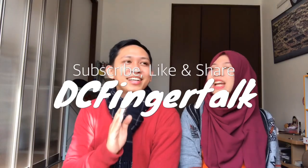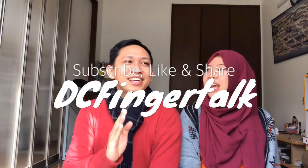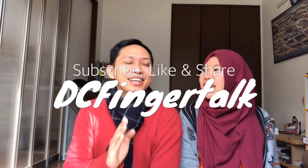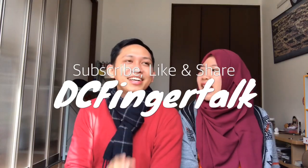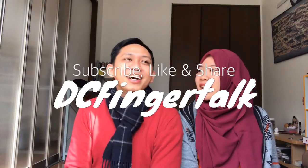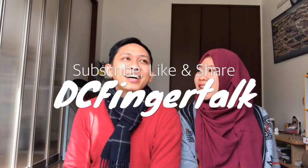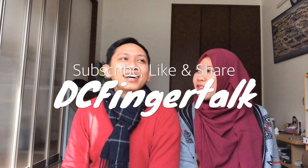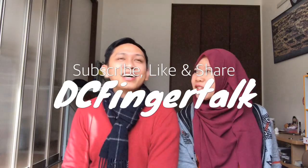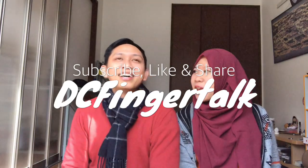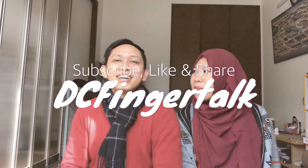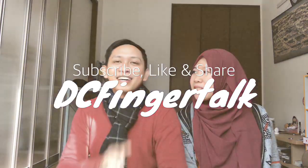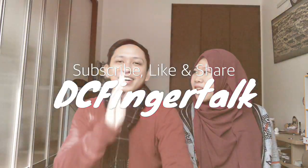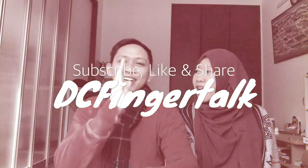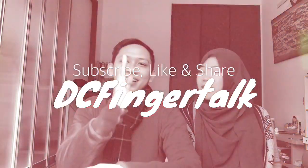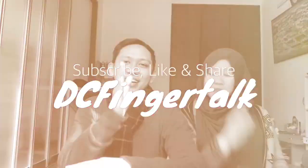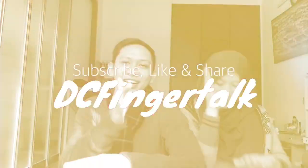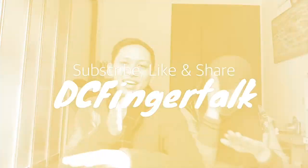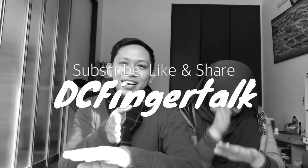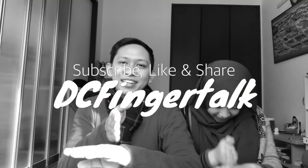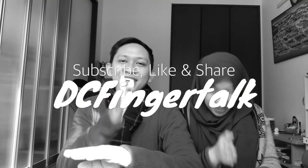selamat menikmati